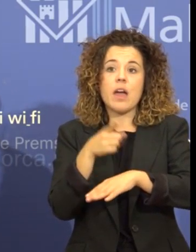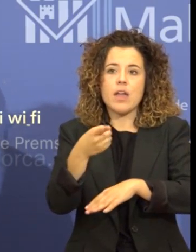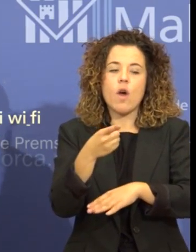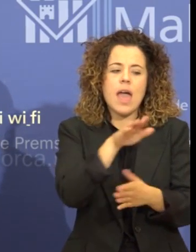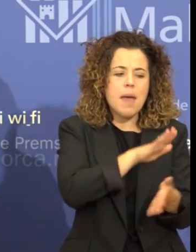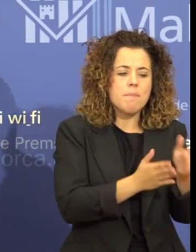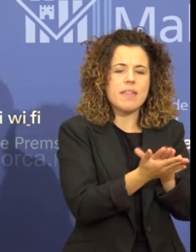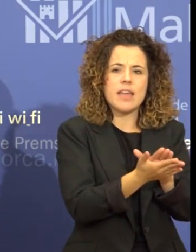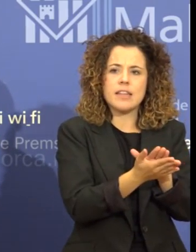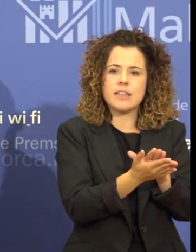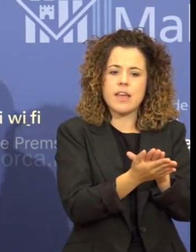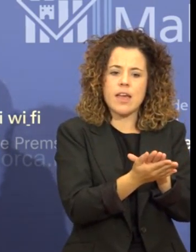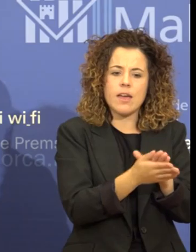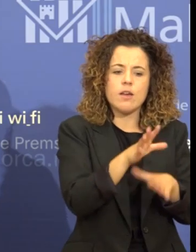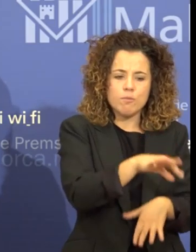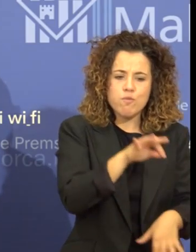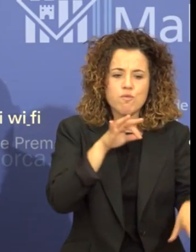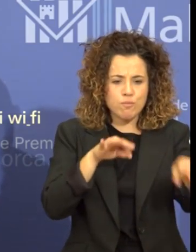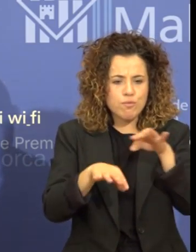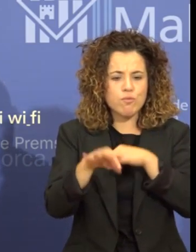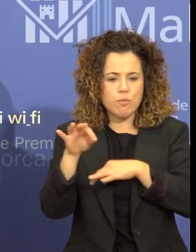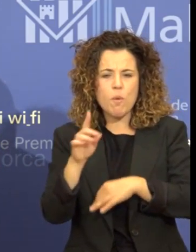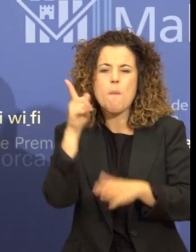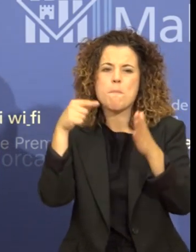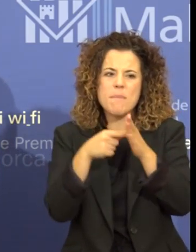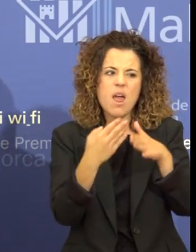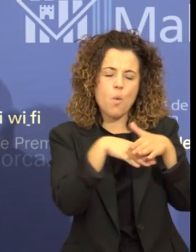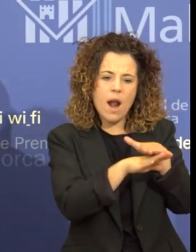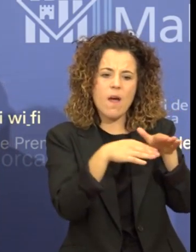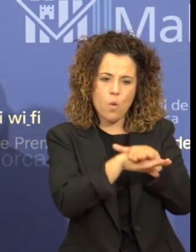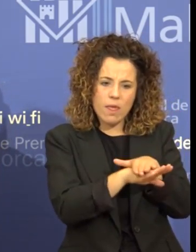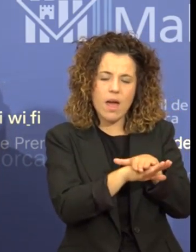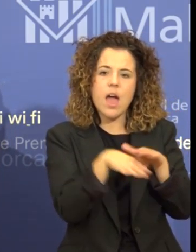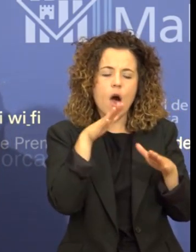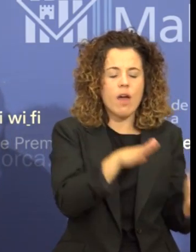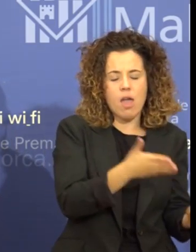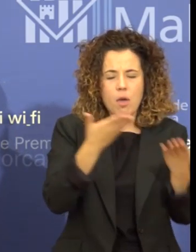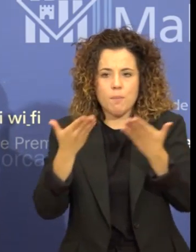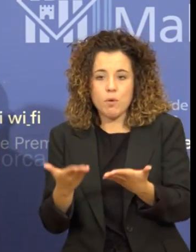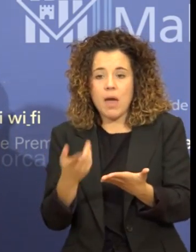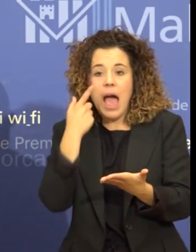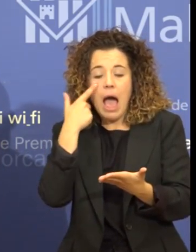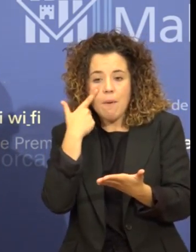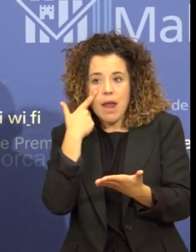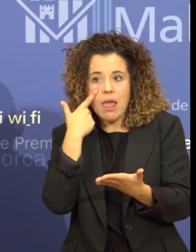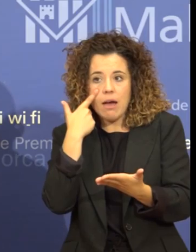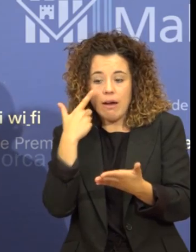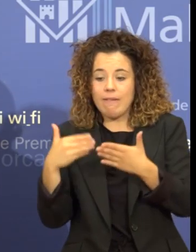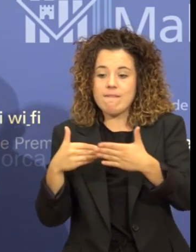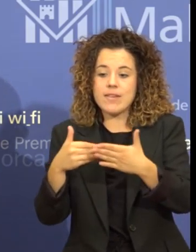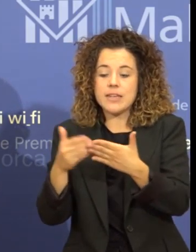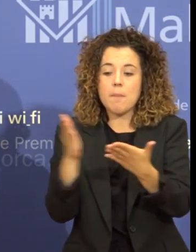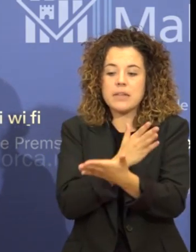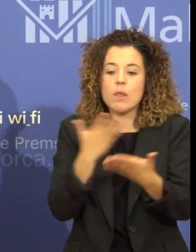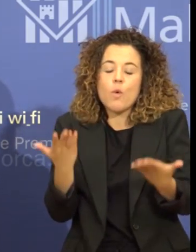expedient d'aquests més de mil acumulats i han calculat de cada expedient la possible data de prescripció.